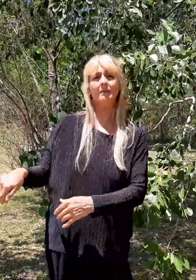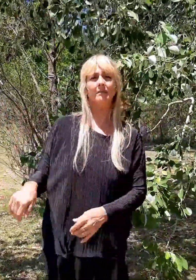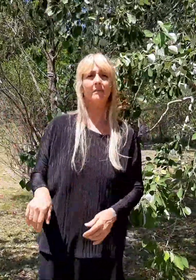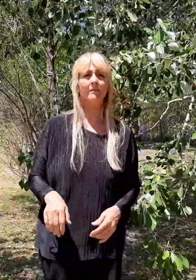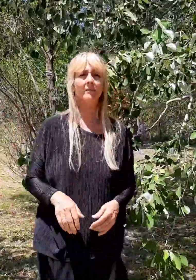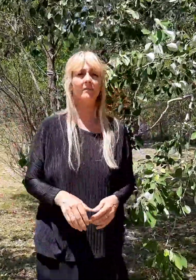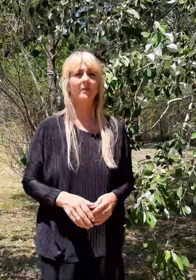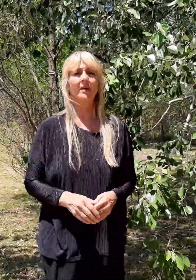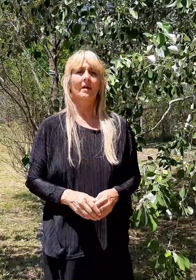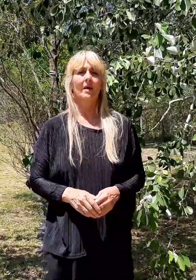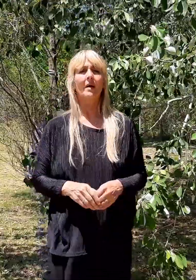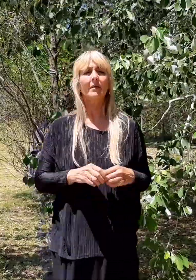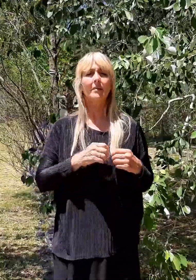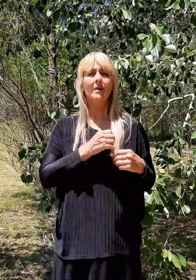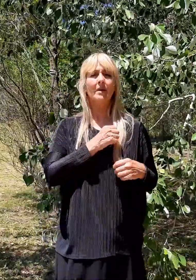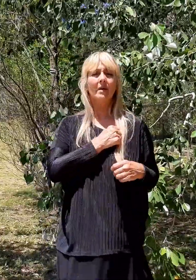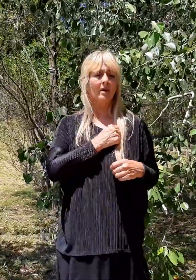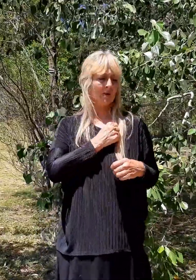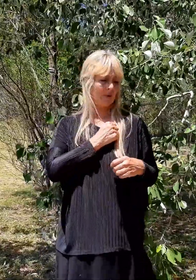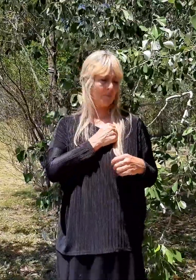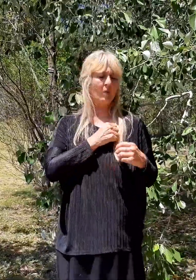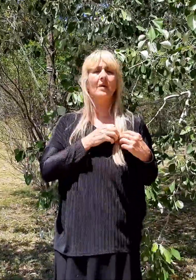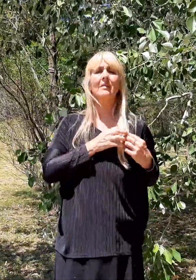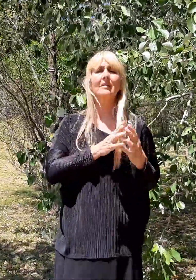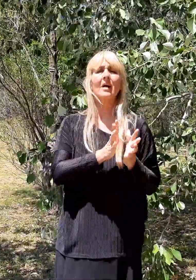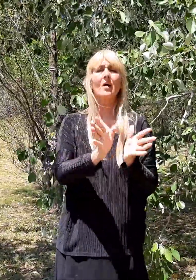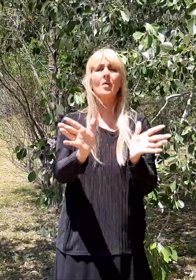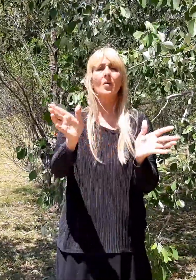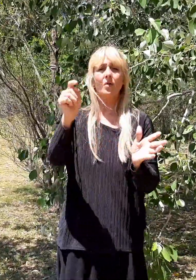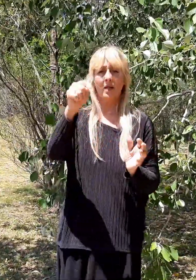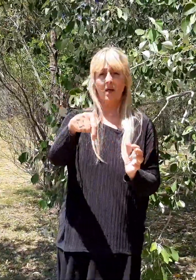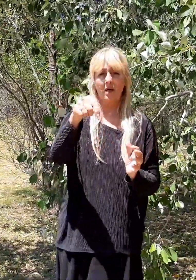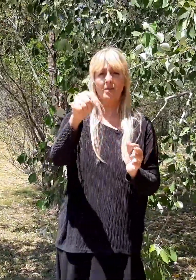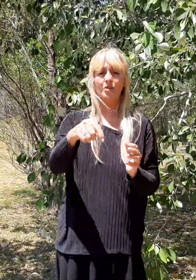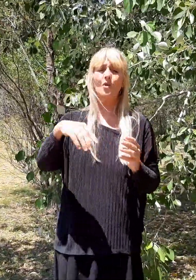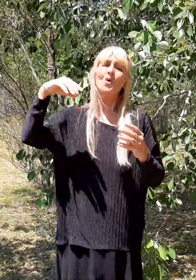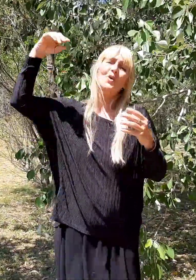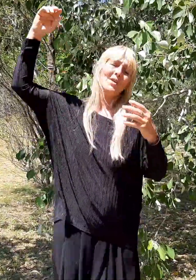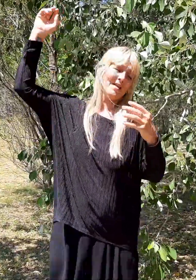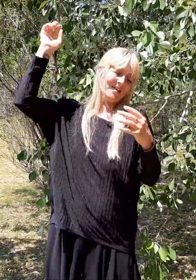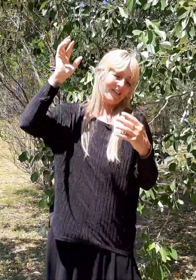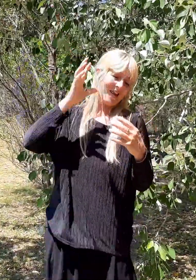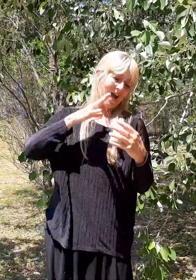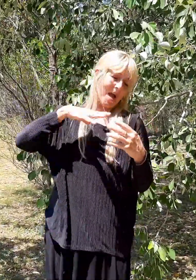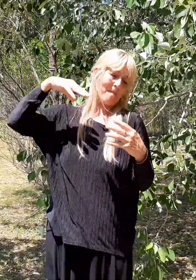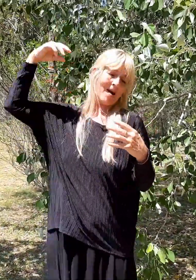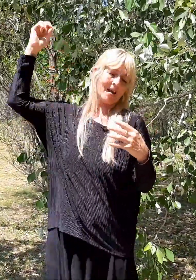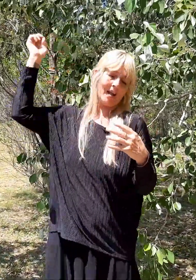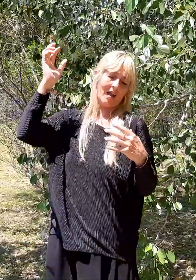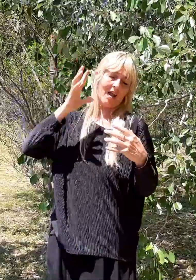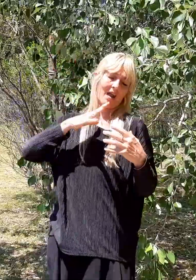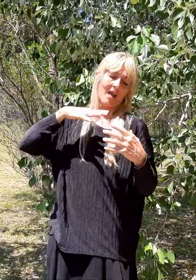Ábreme la puerta ahora, yo derramaré